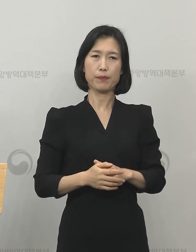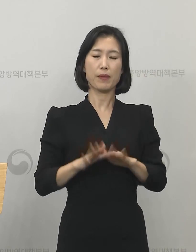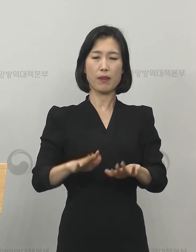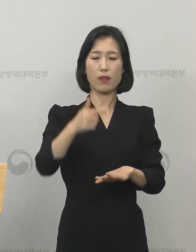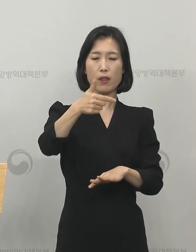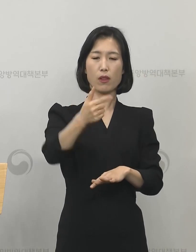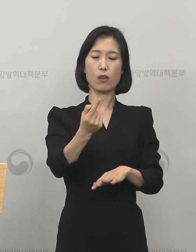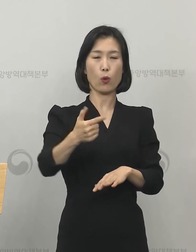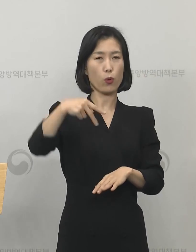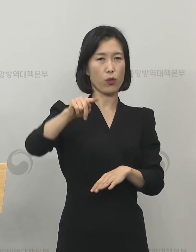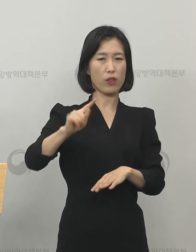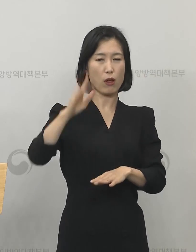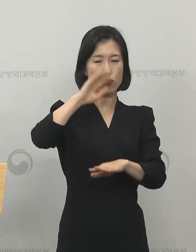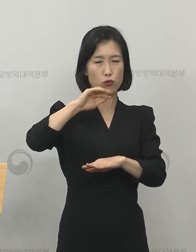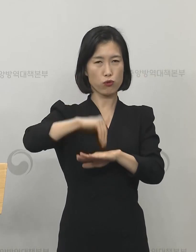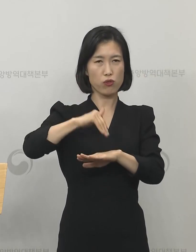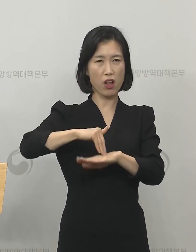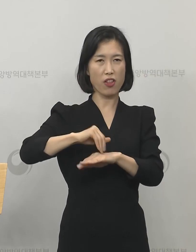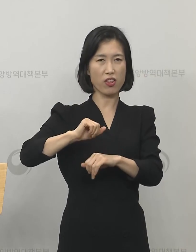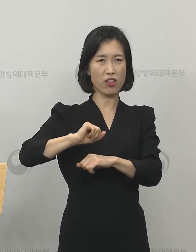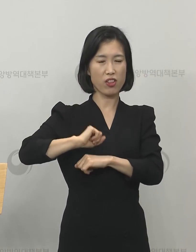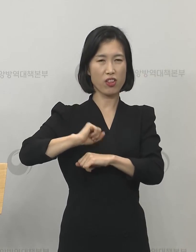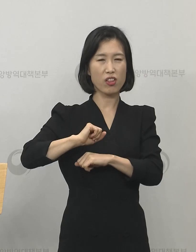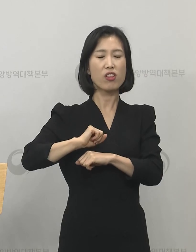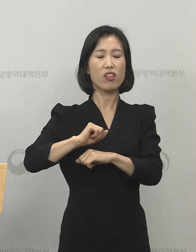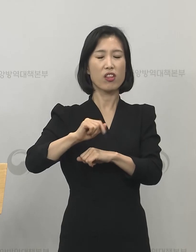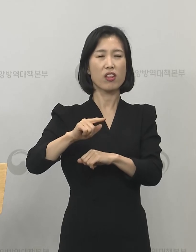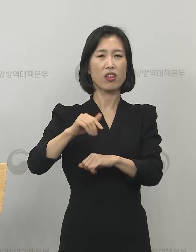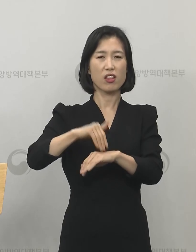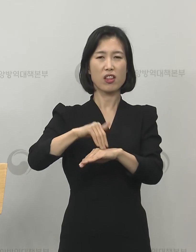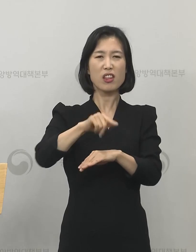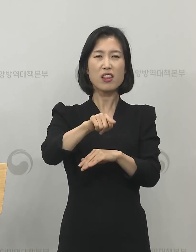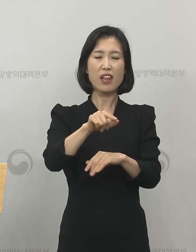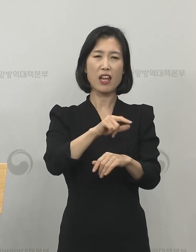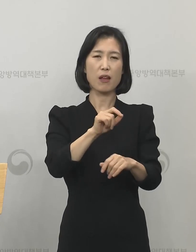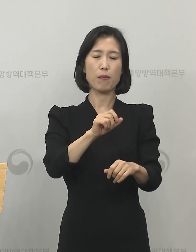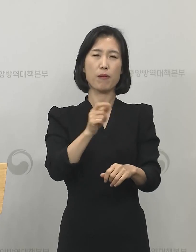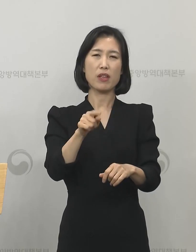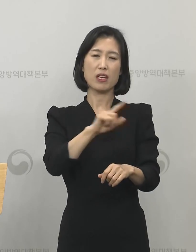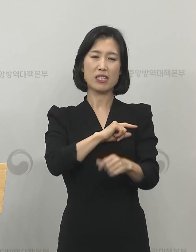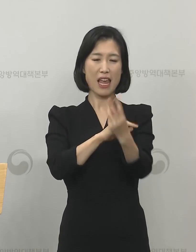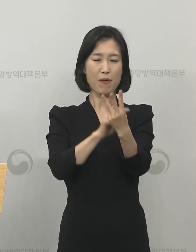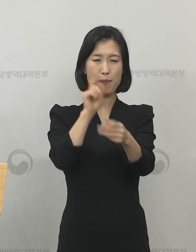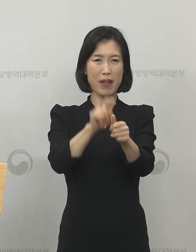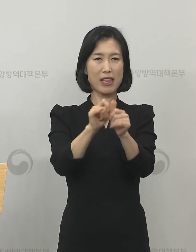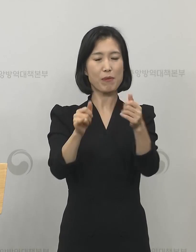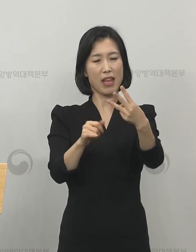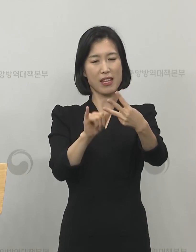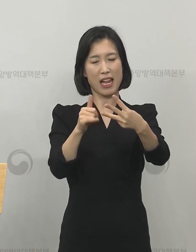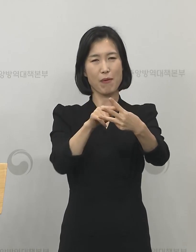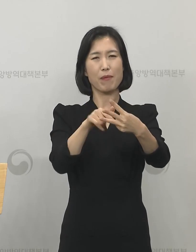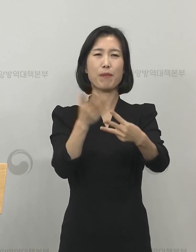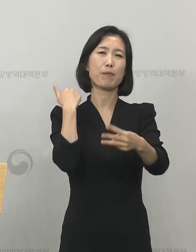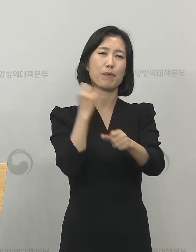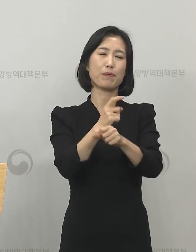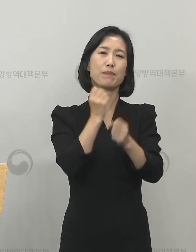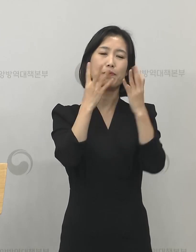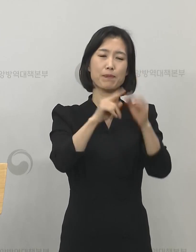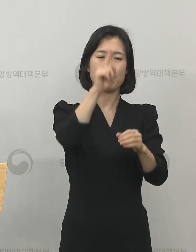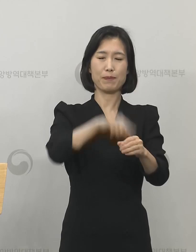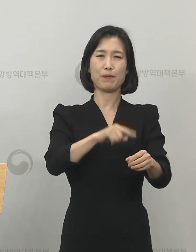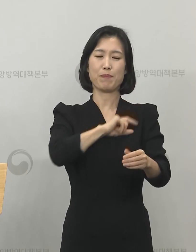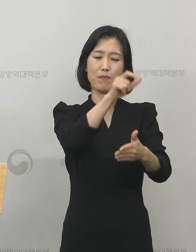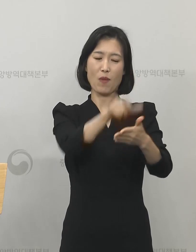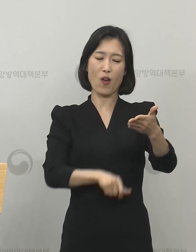3명은 이미 신천지 교인으로 관리가 되고 있었던 그런 사례가 양성으로 다시 확인된 사례이기